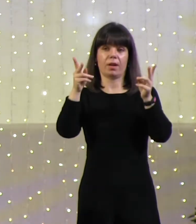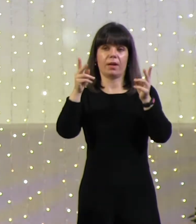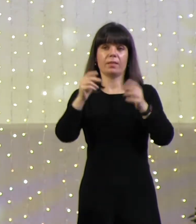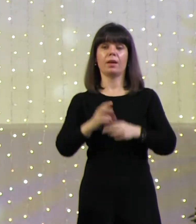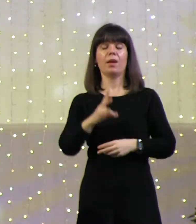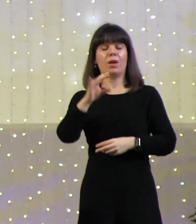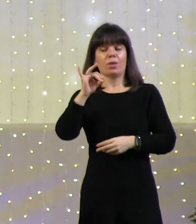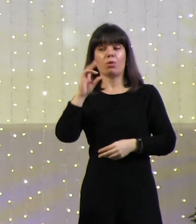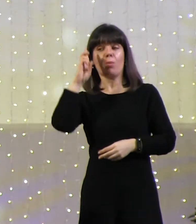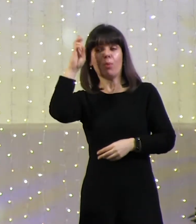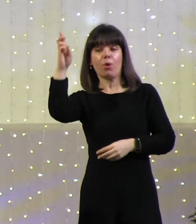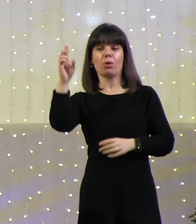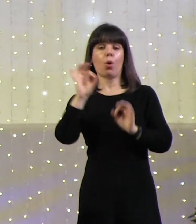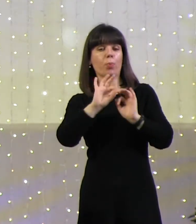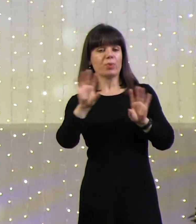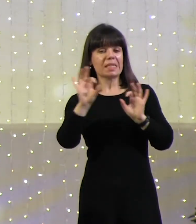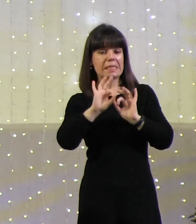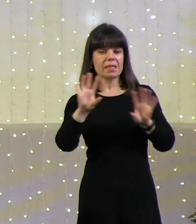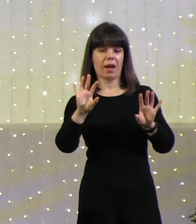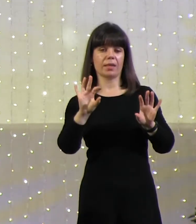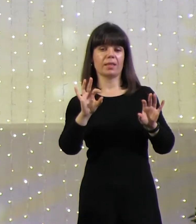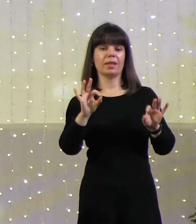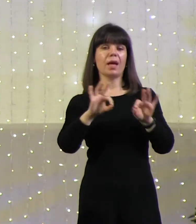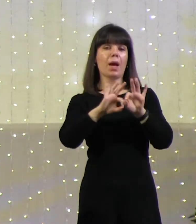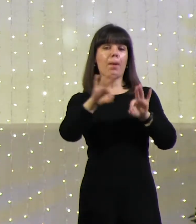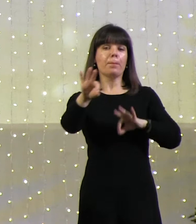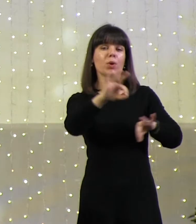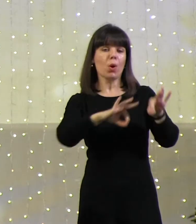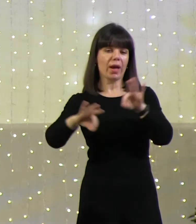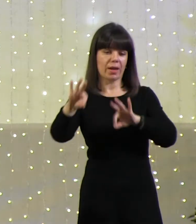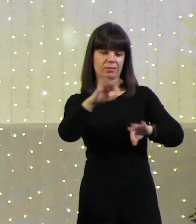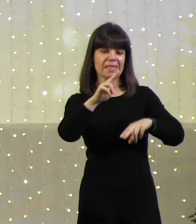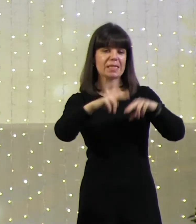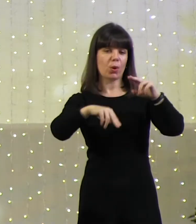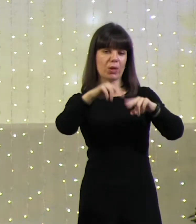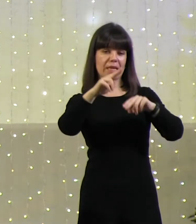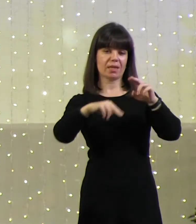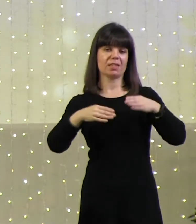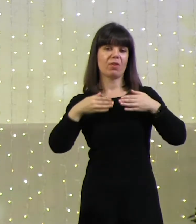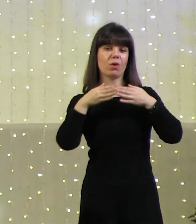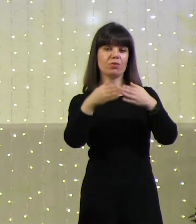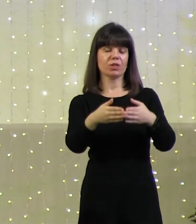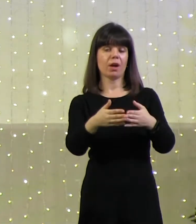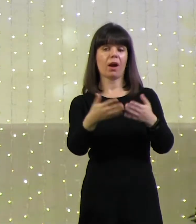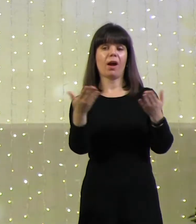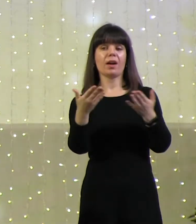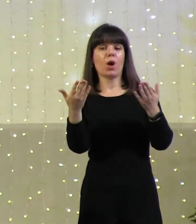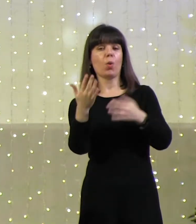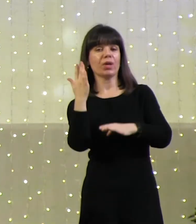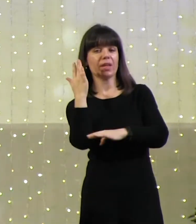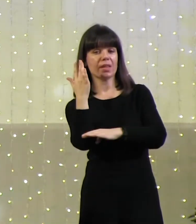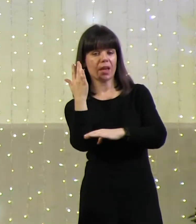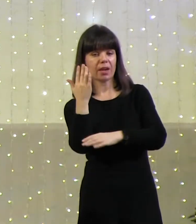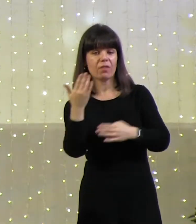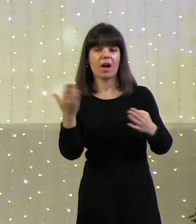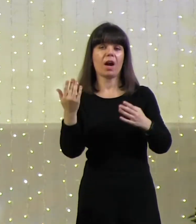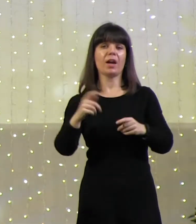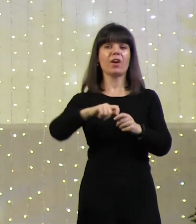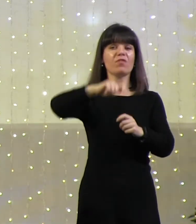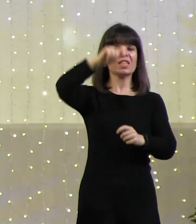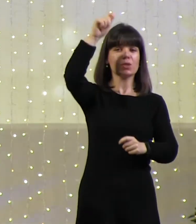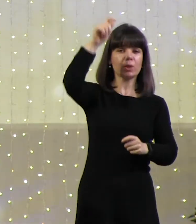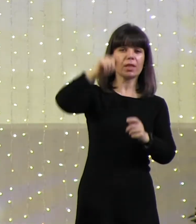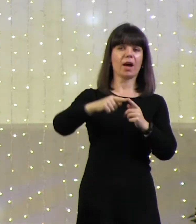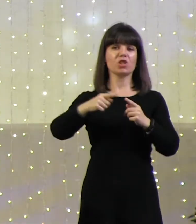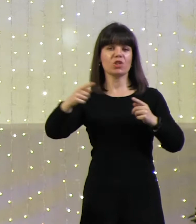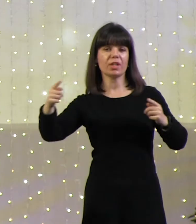объясняет архитектурный план проекта строительства. Из какого дерева, какой высоты, ширины,